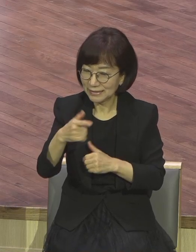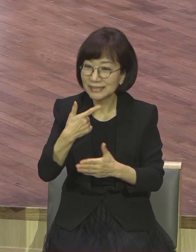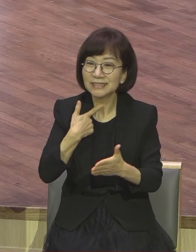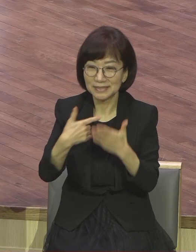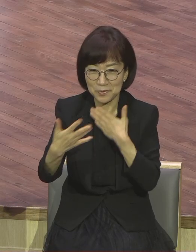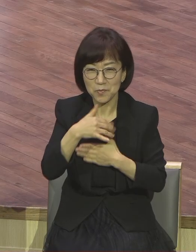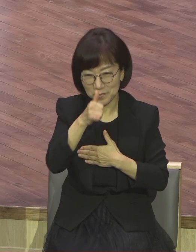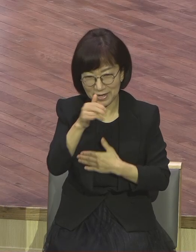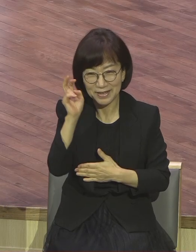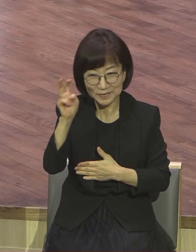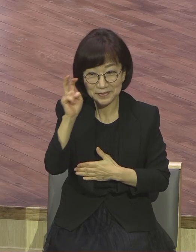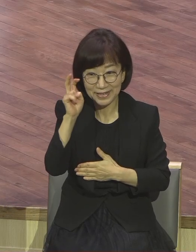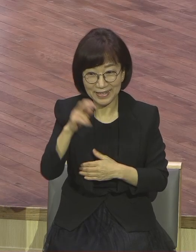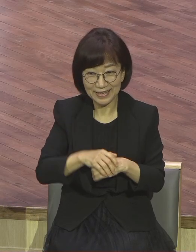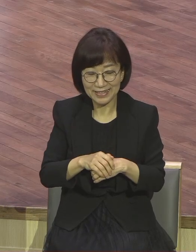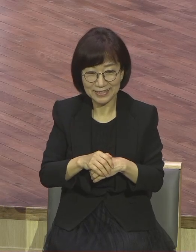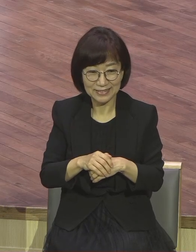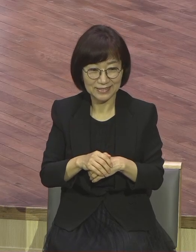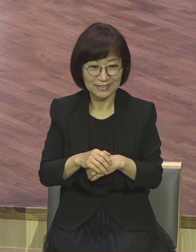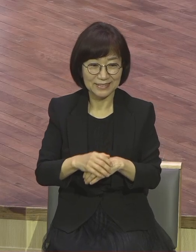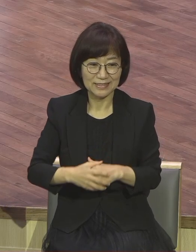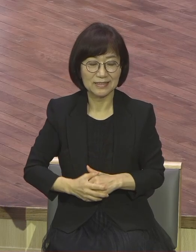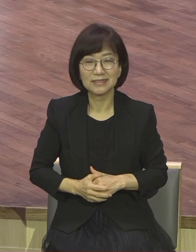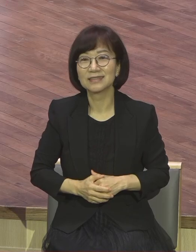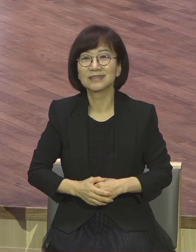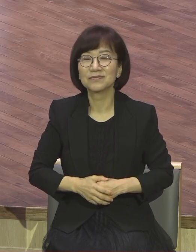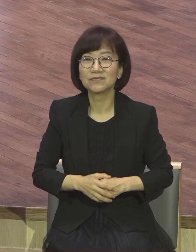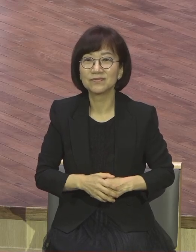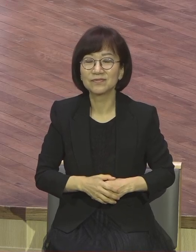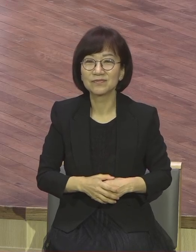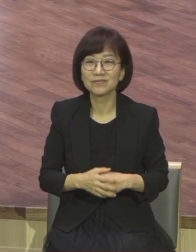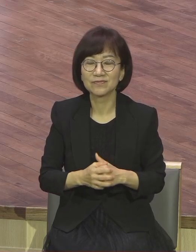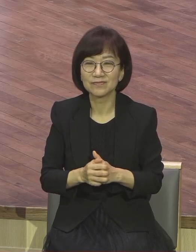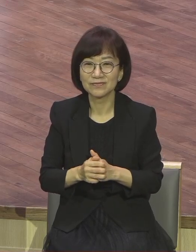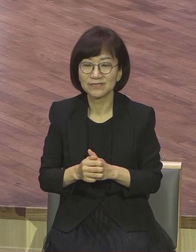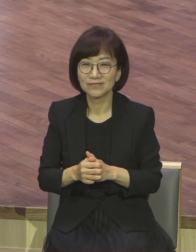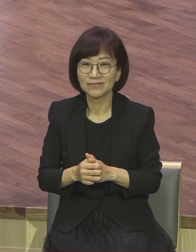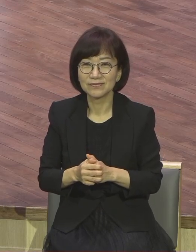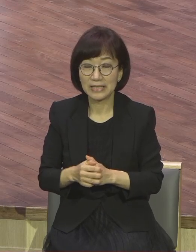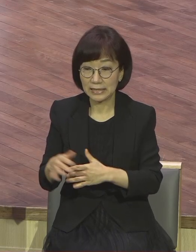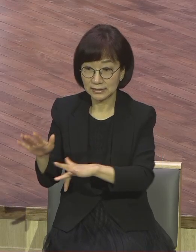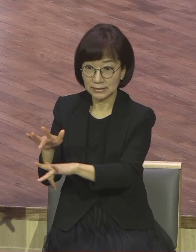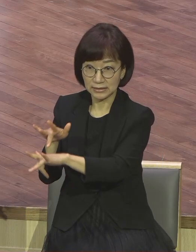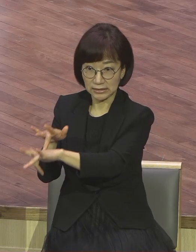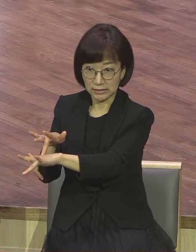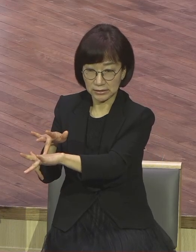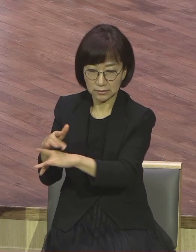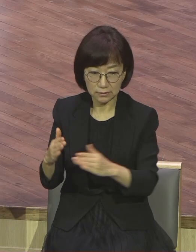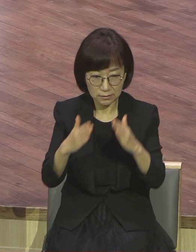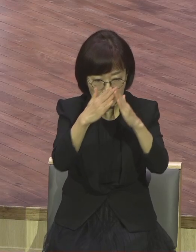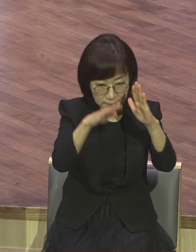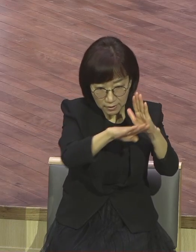너무 잘 알고 계시잖아요. 어떻게 하시든지 뭐요. 가정과 교회가